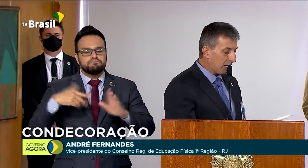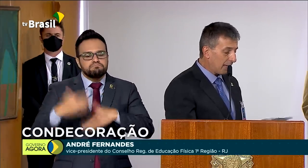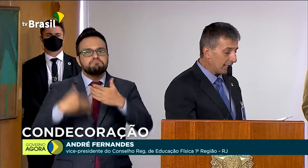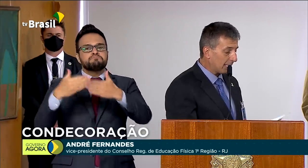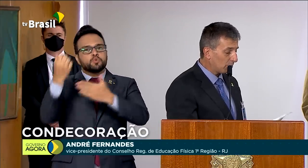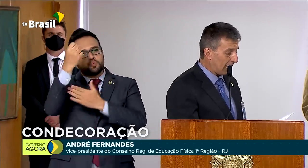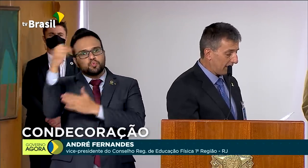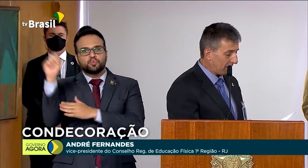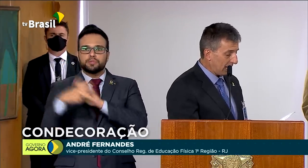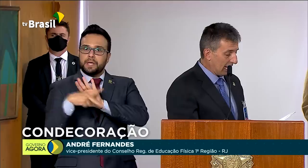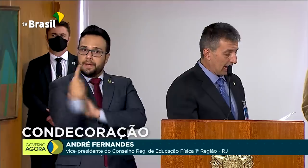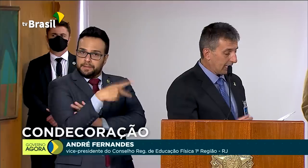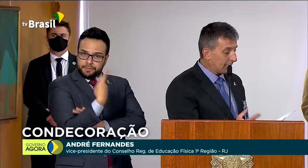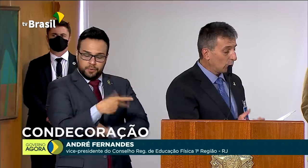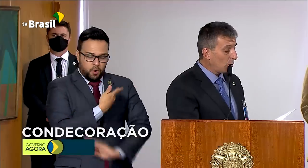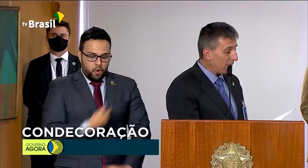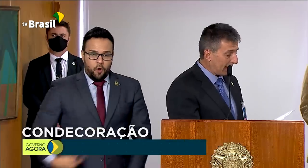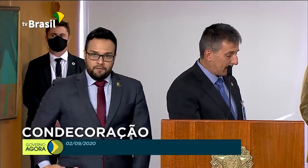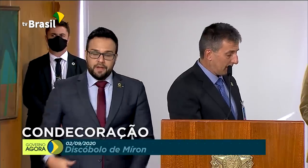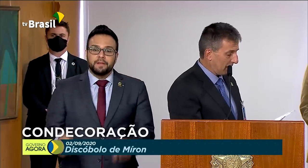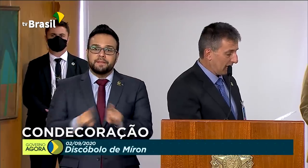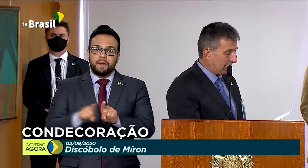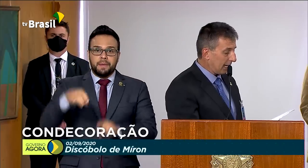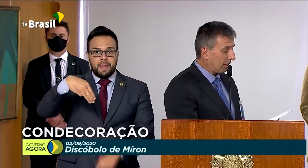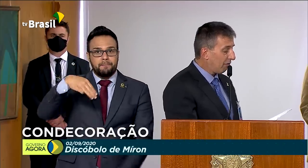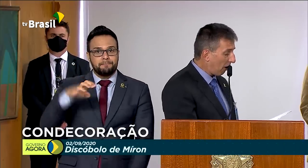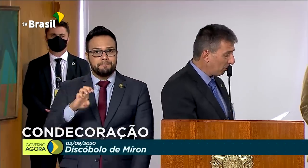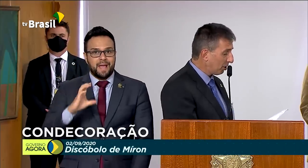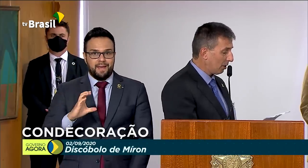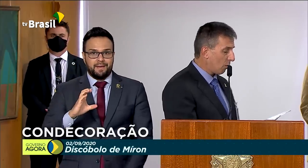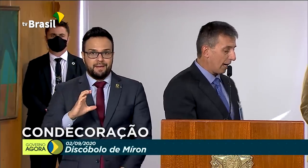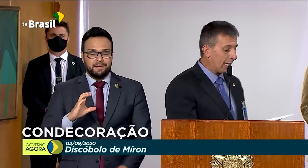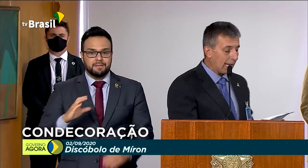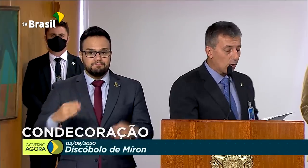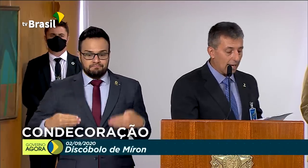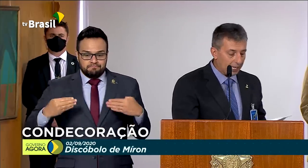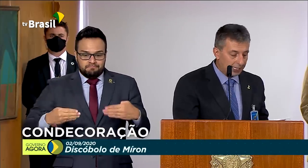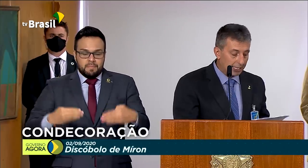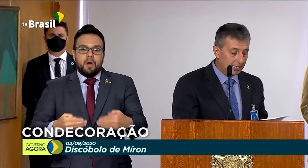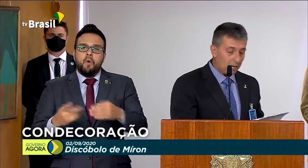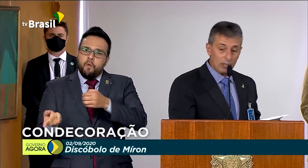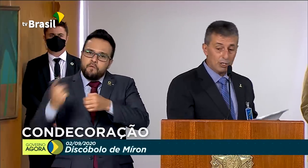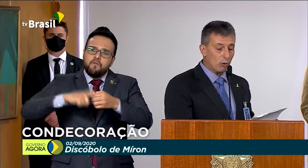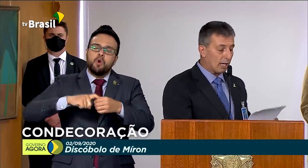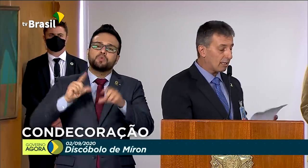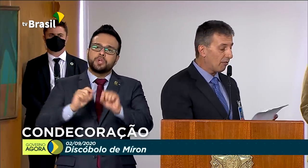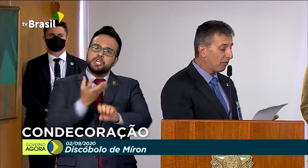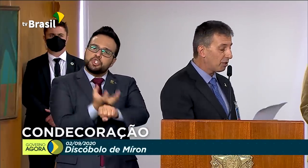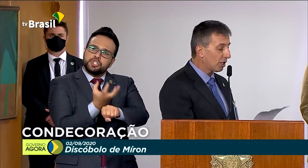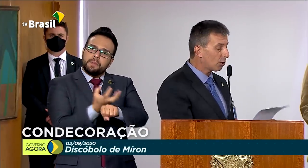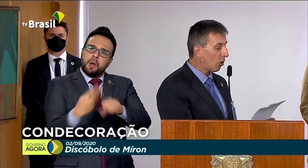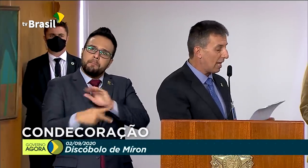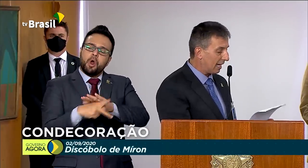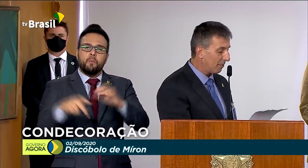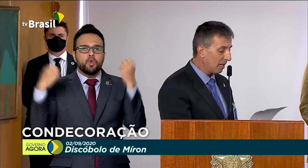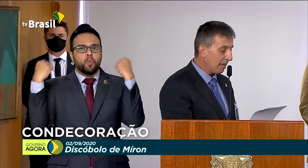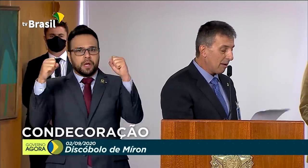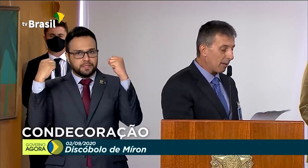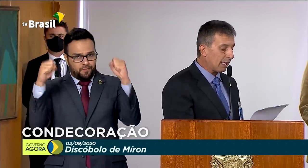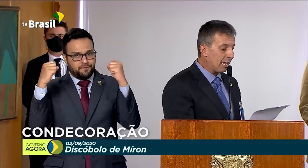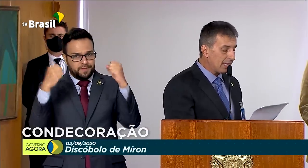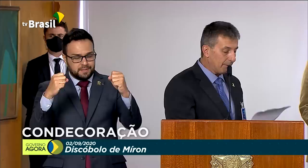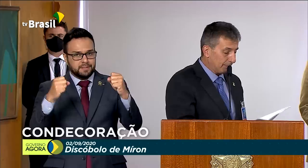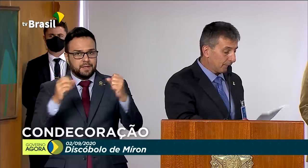Queríamos também ressaltar a questão do MEC, que volte com a carga horária das aulas de educação física escolar,